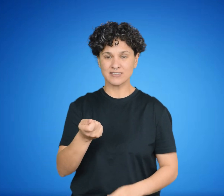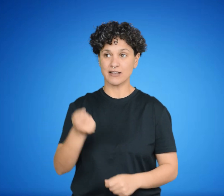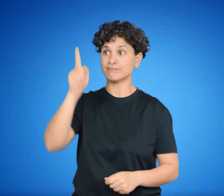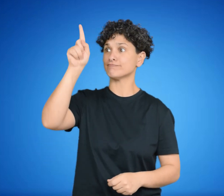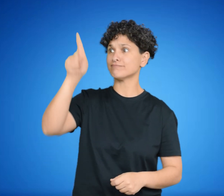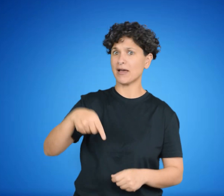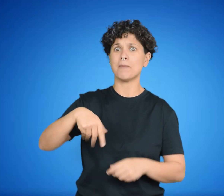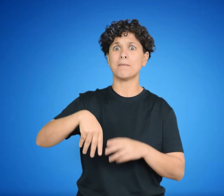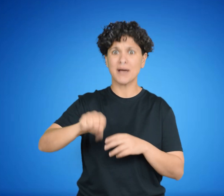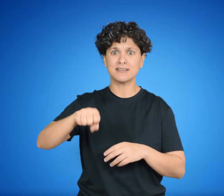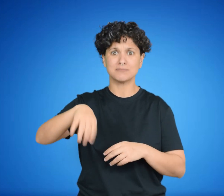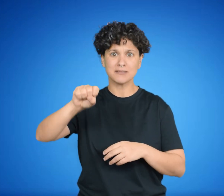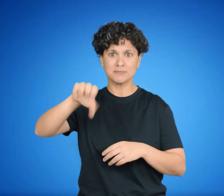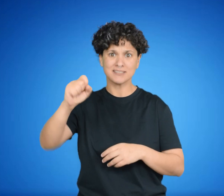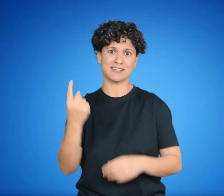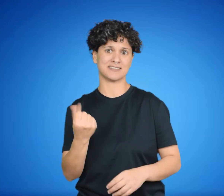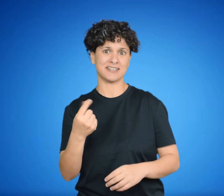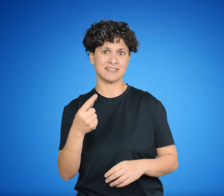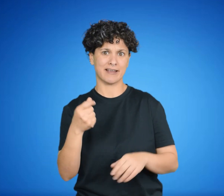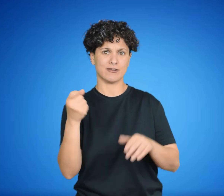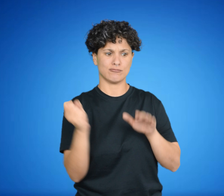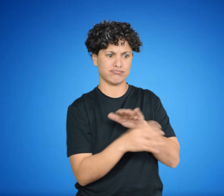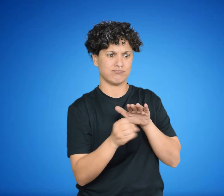trabajadora participe de las ganancias de su propia labor.